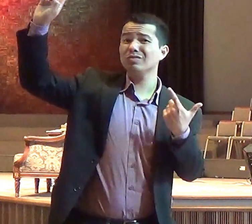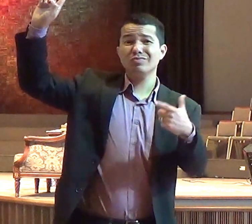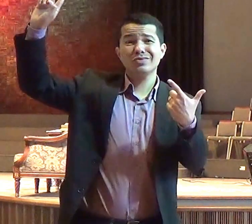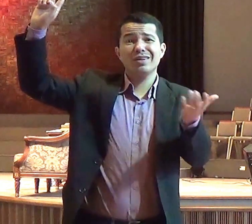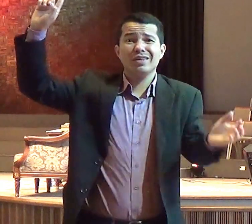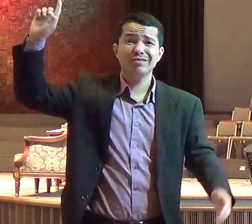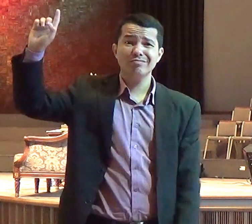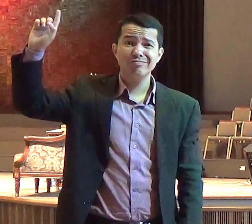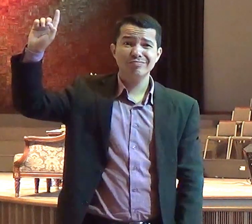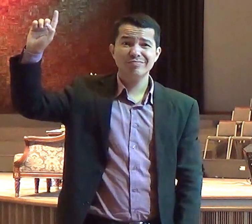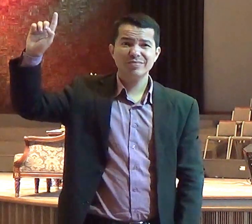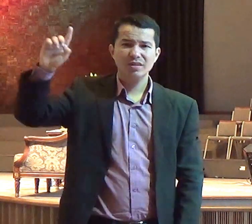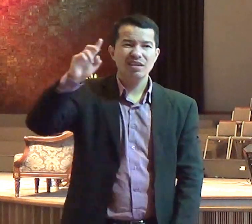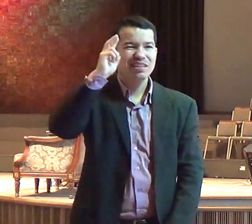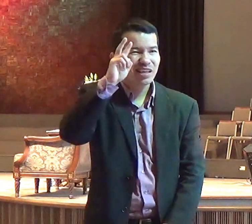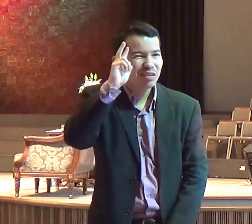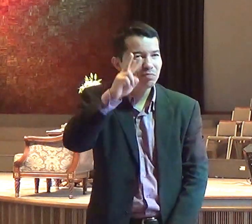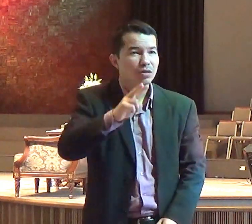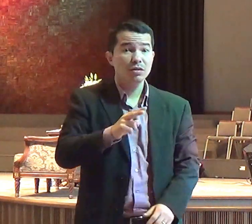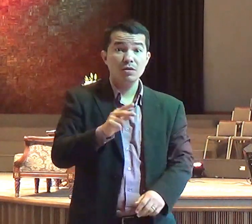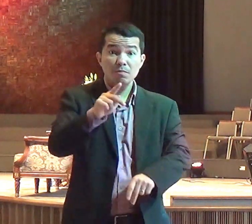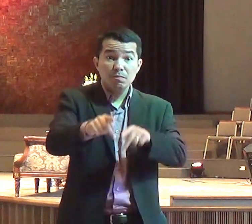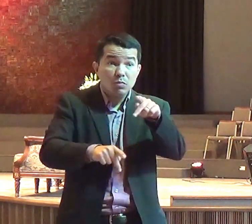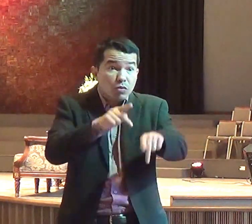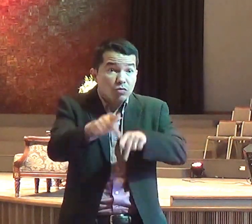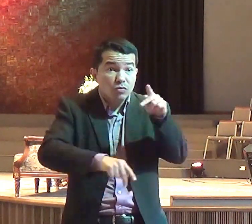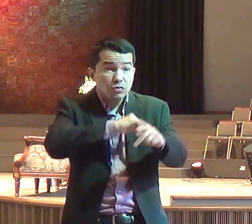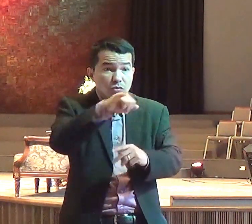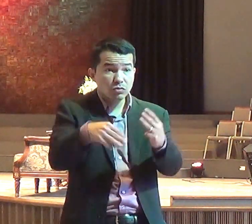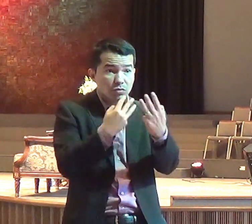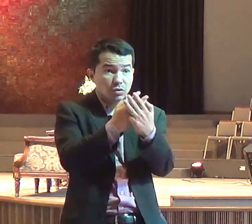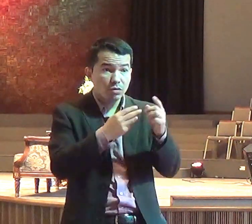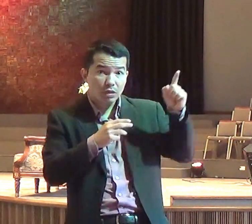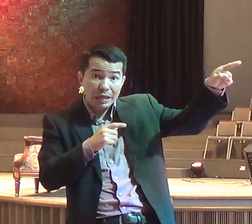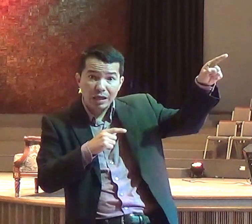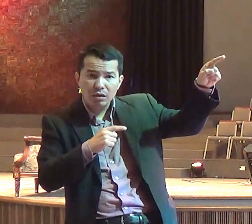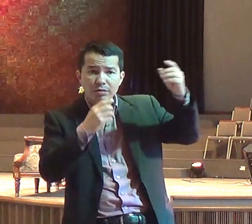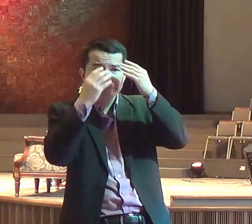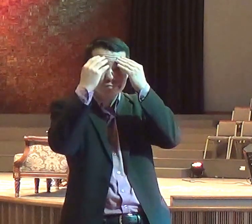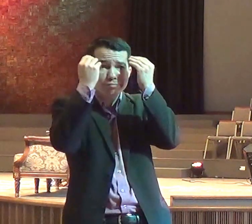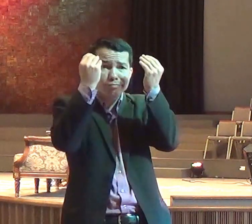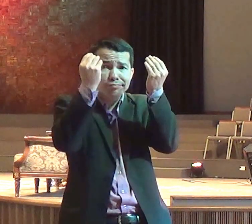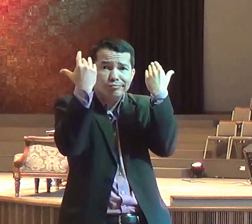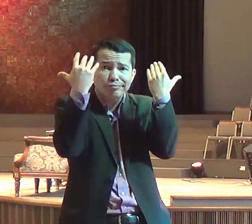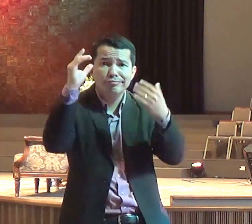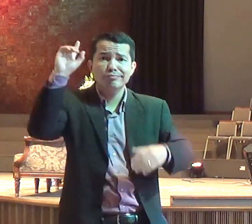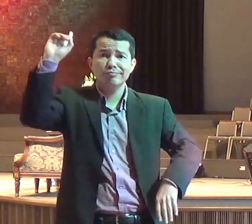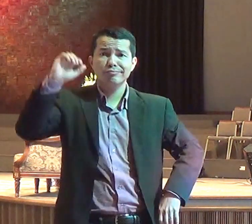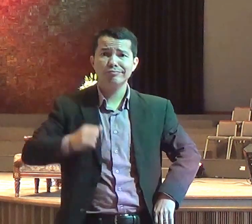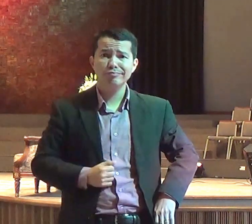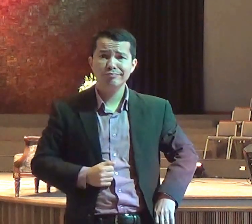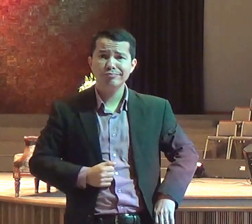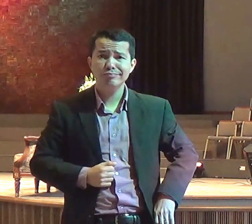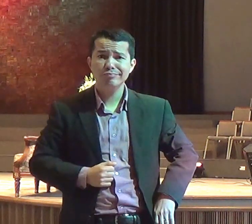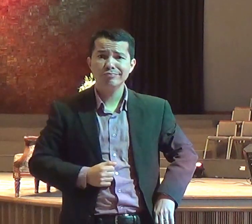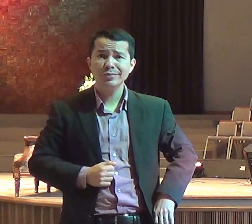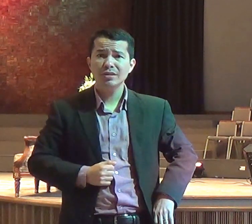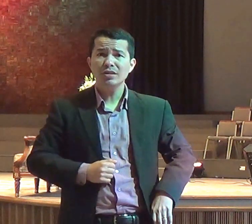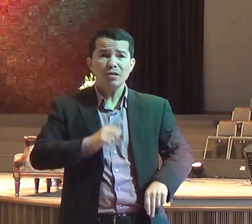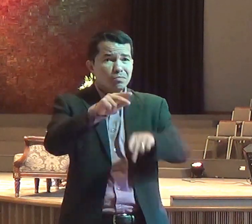O altar do Senhor não estava só quebrado, diz a Bíblia, mas ele estava em ruínas. É